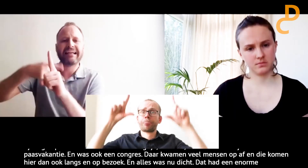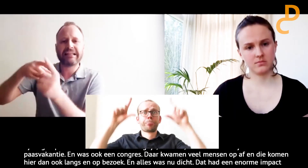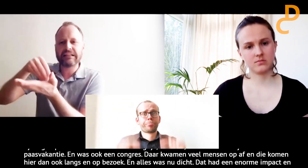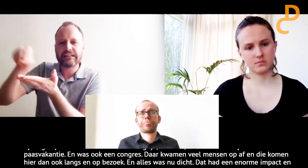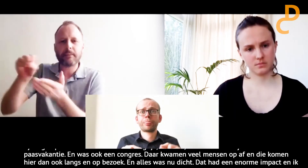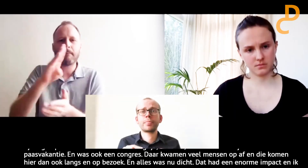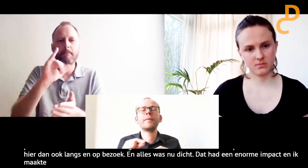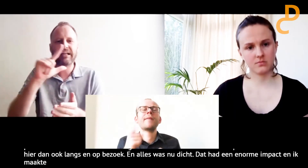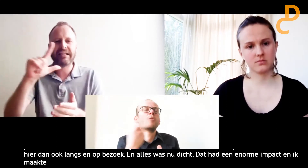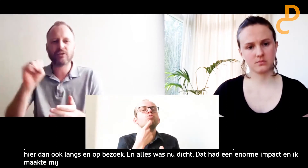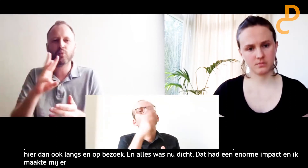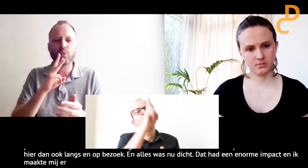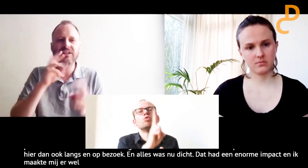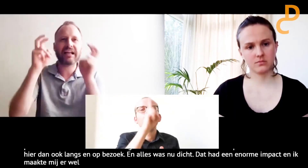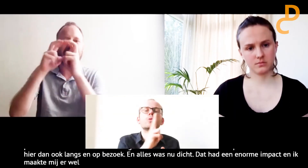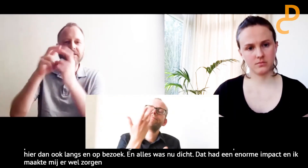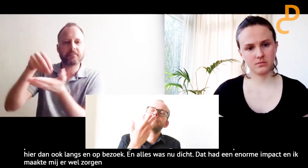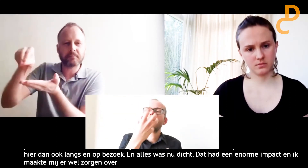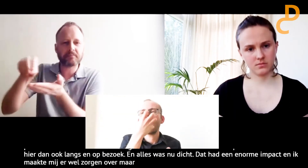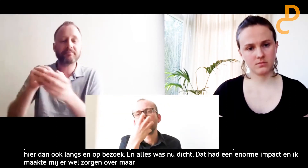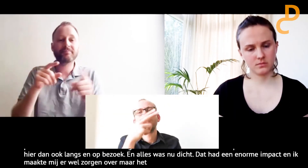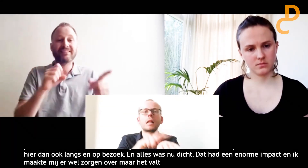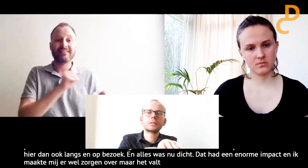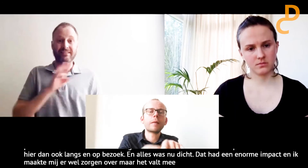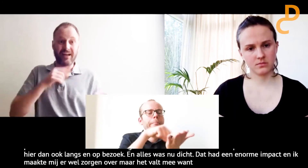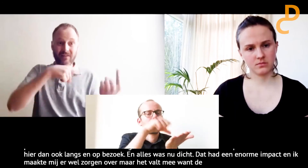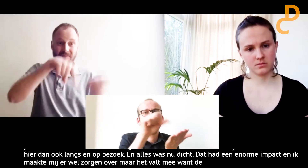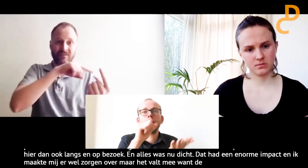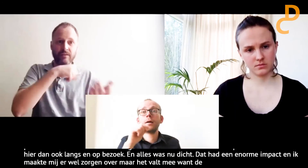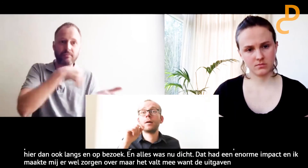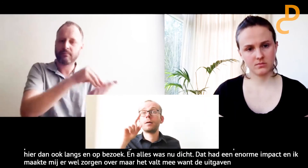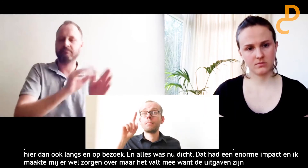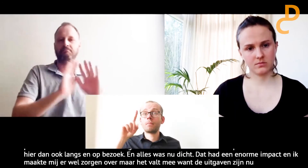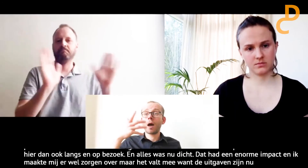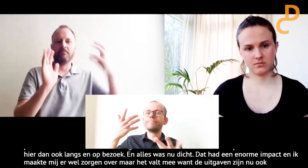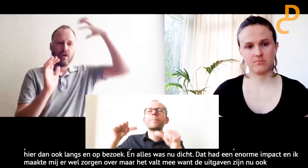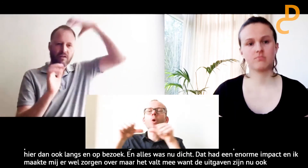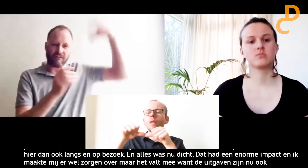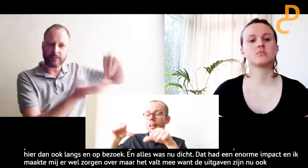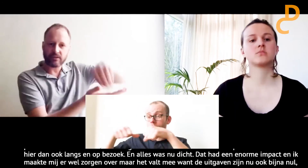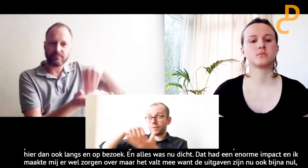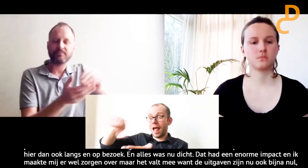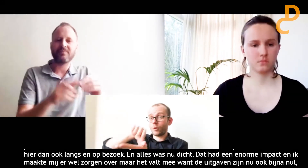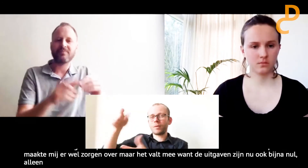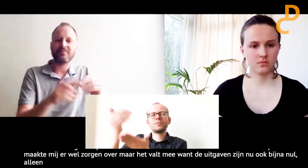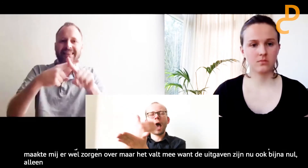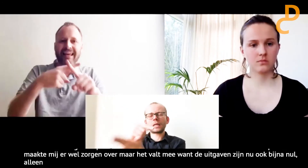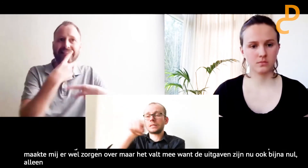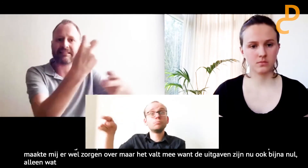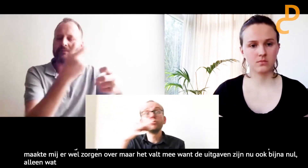onze uitgaven zijn nu ook eigenlijk bijna nul. Nog een beetje de huur, gas, elektriciteit moeten we betalen. Maar het personeel, het